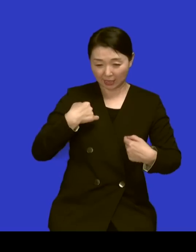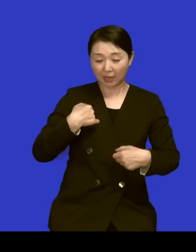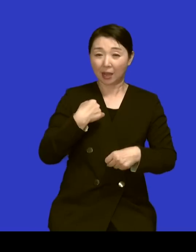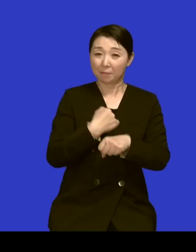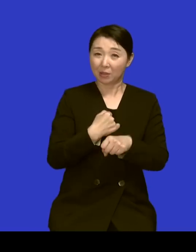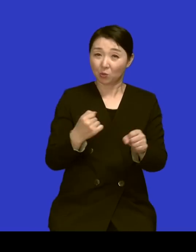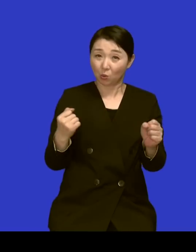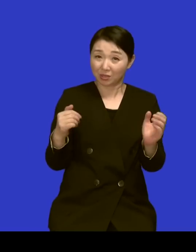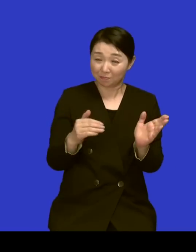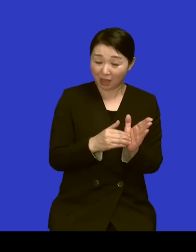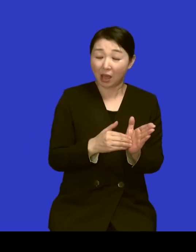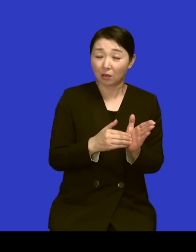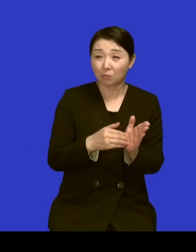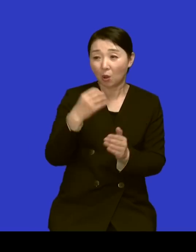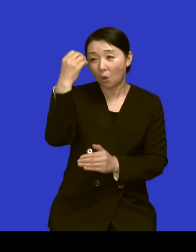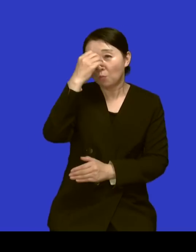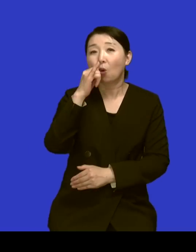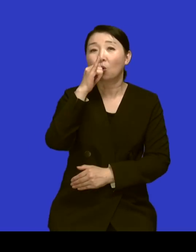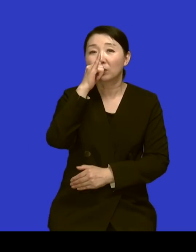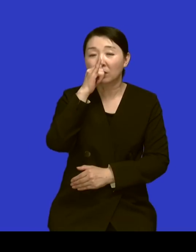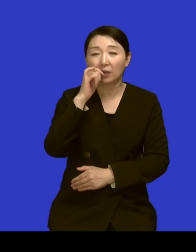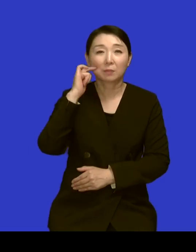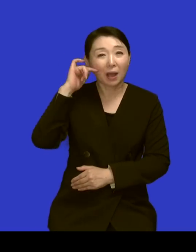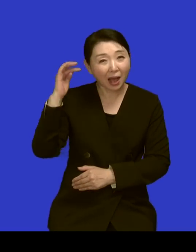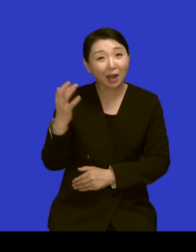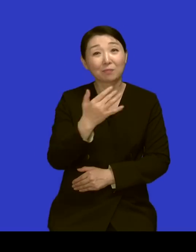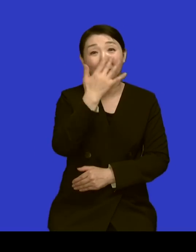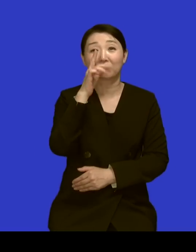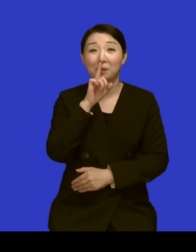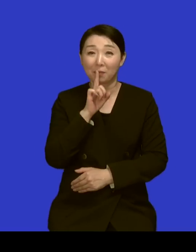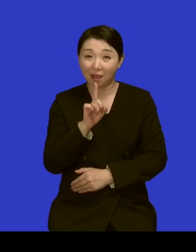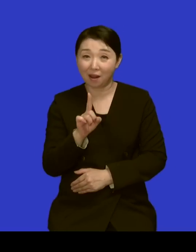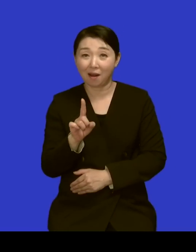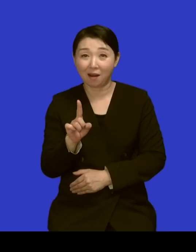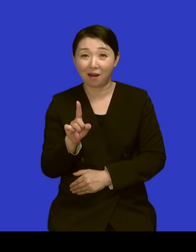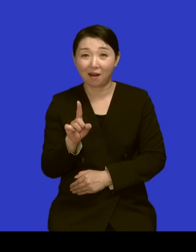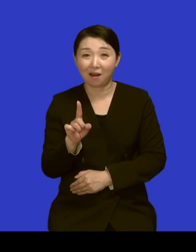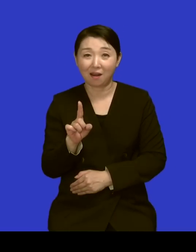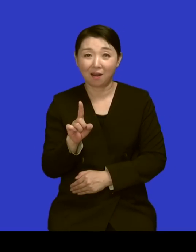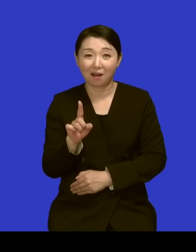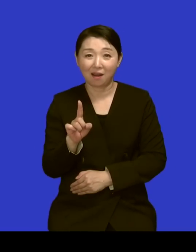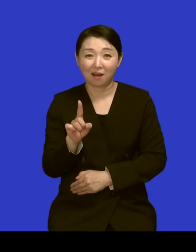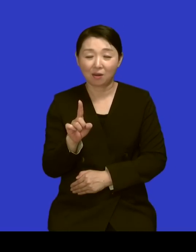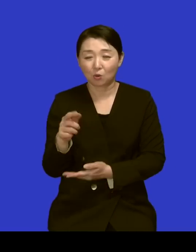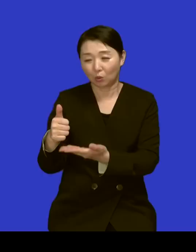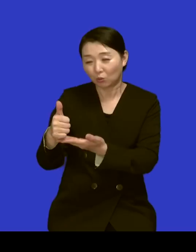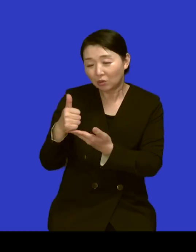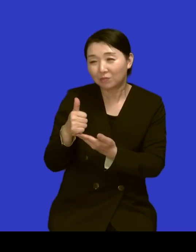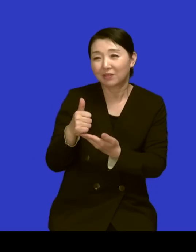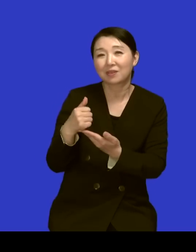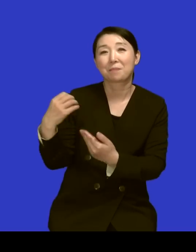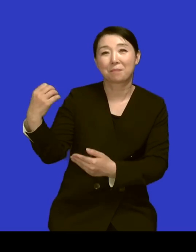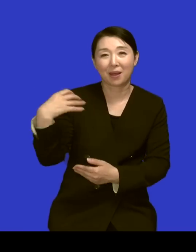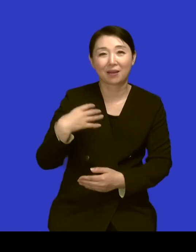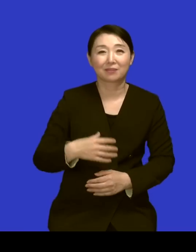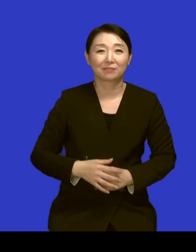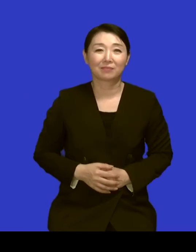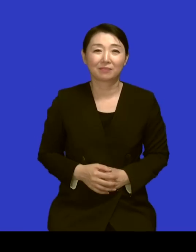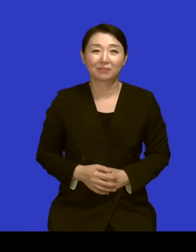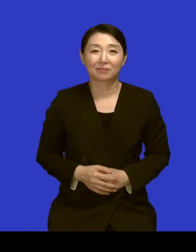생겨 정말 아름다워 그런 얘기들을 고객들이 하셨고요 심지어는 이제